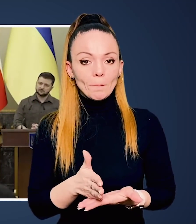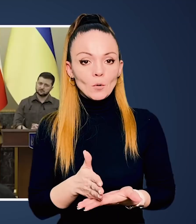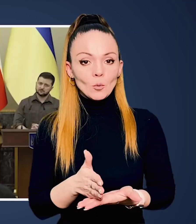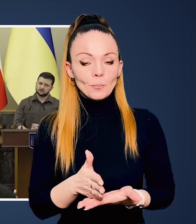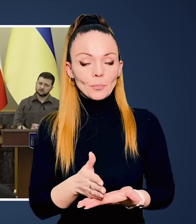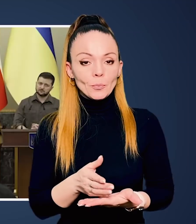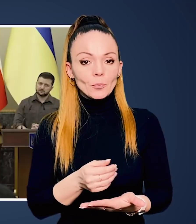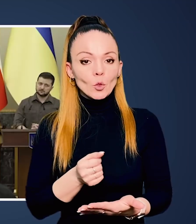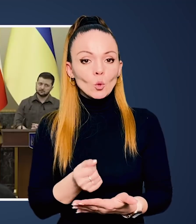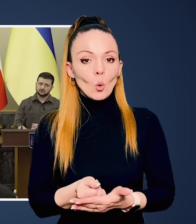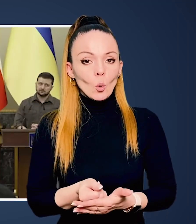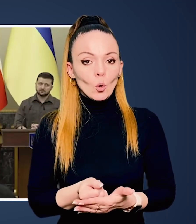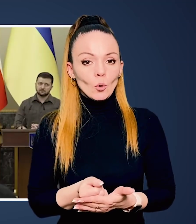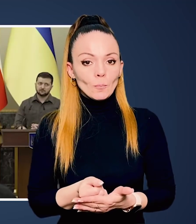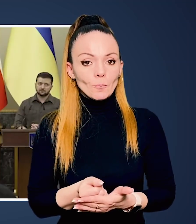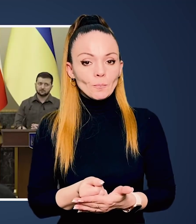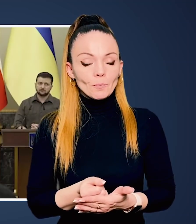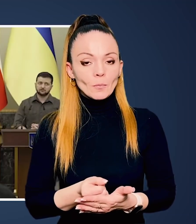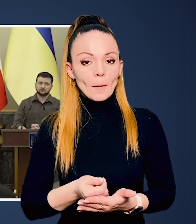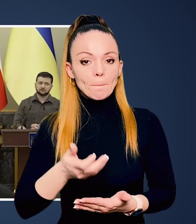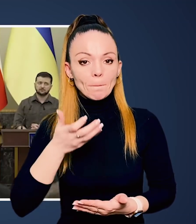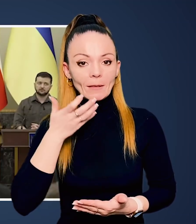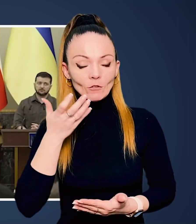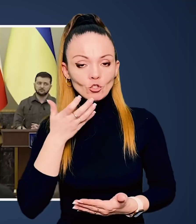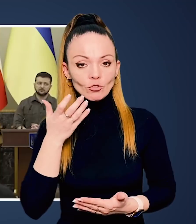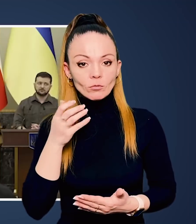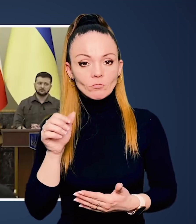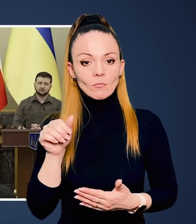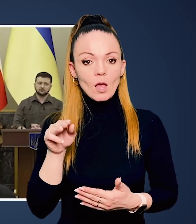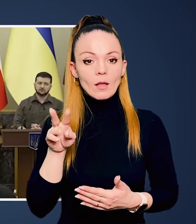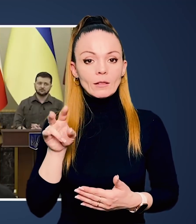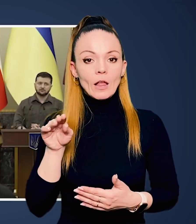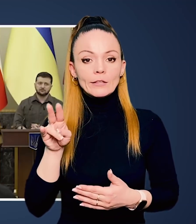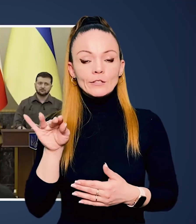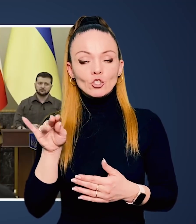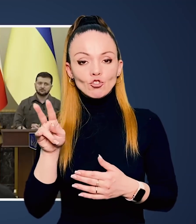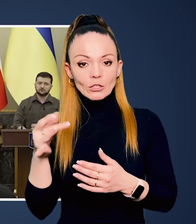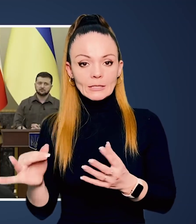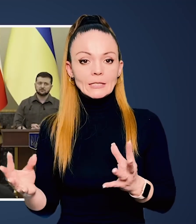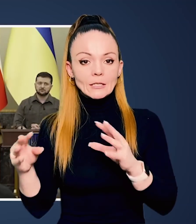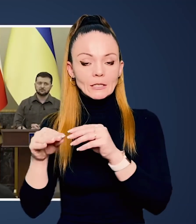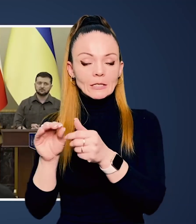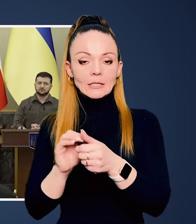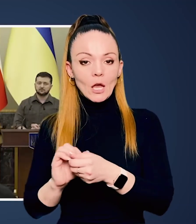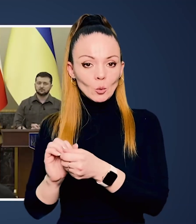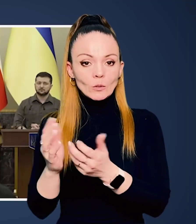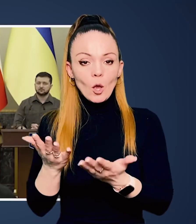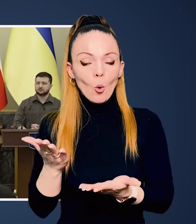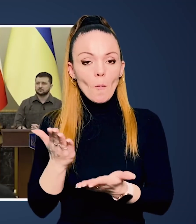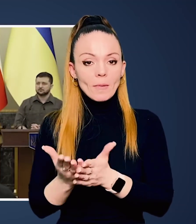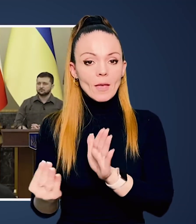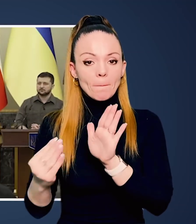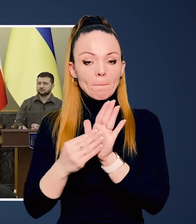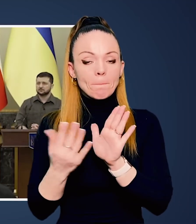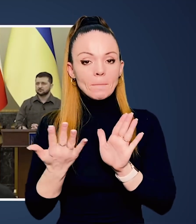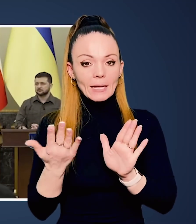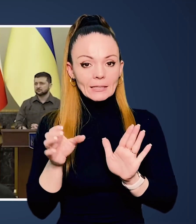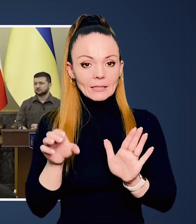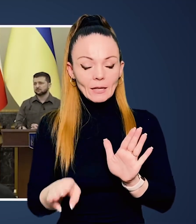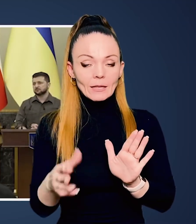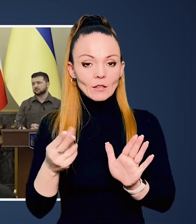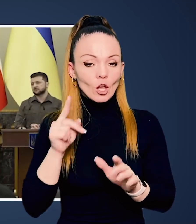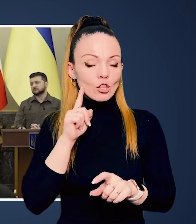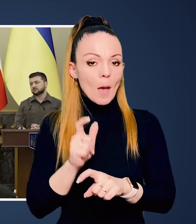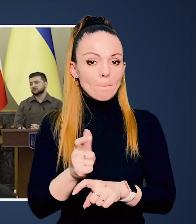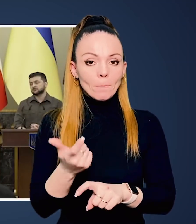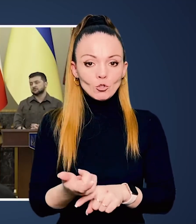до Північно-Атлантичного Союзу, в якому